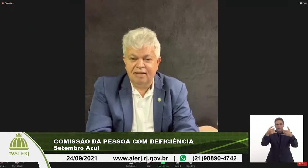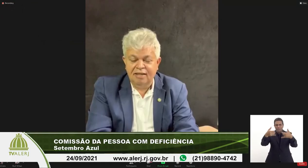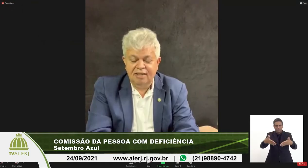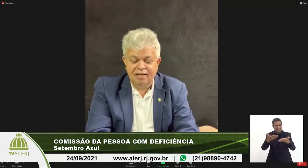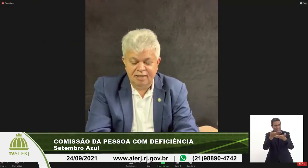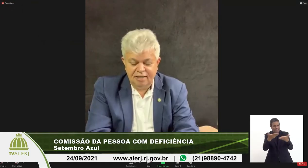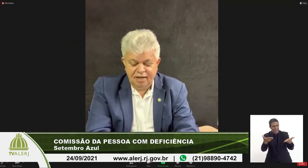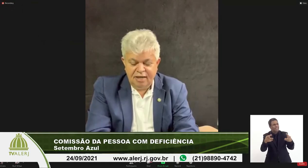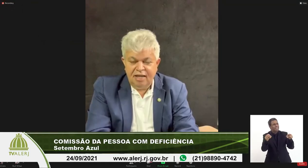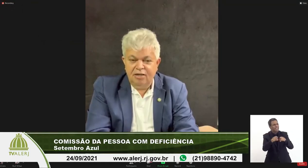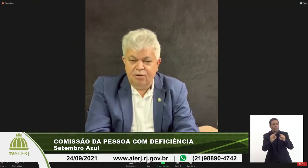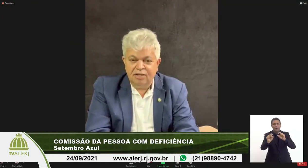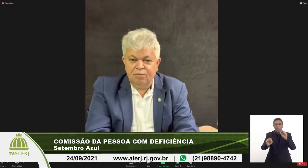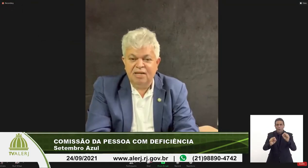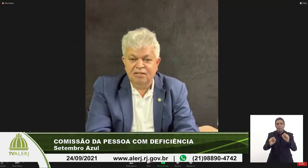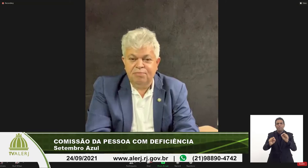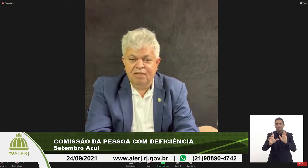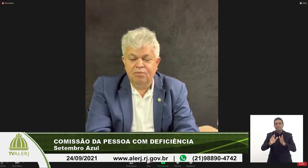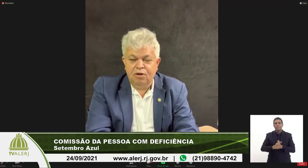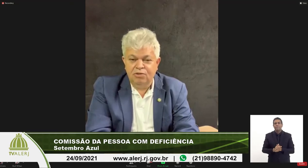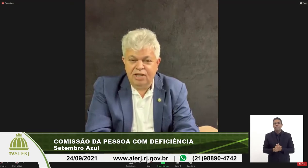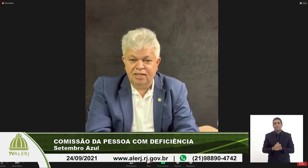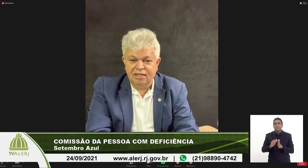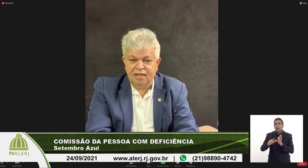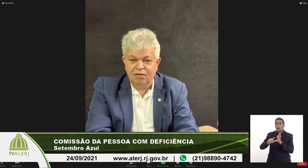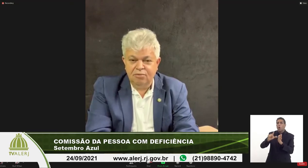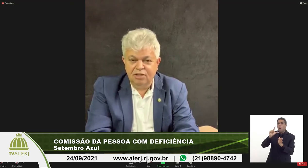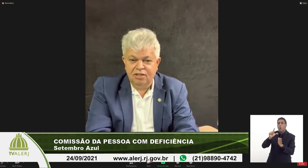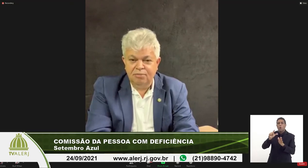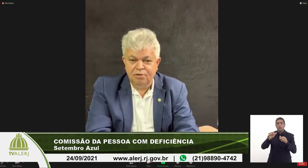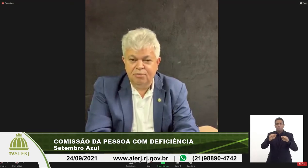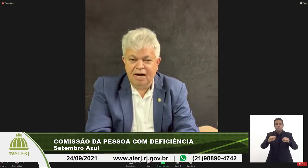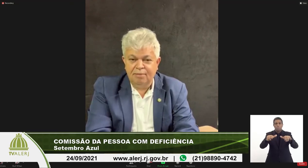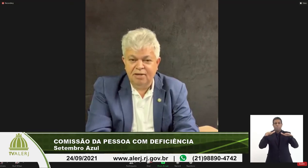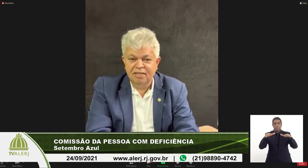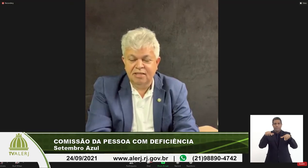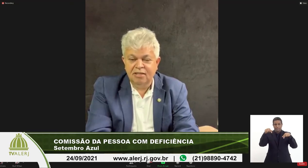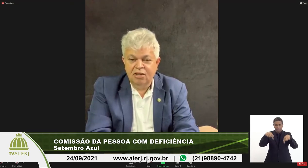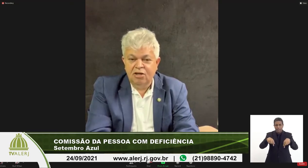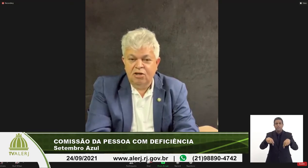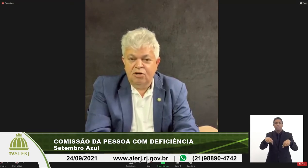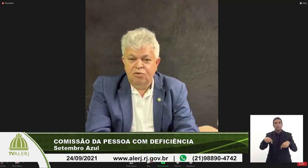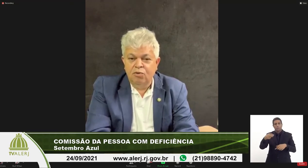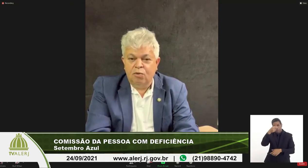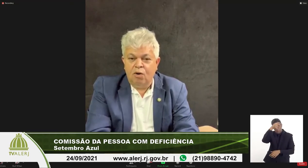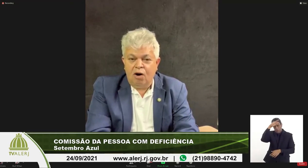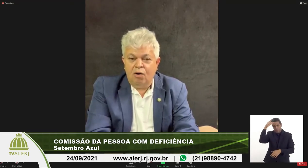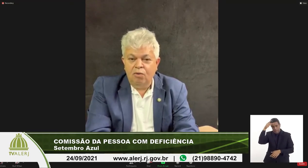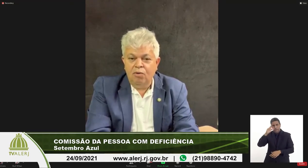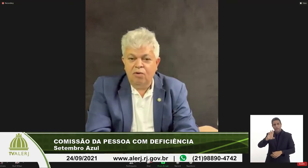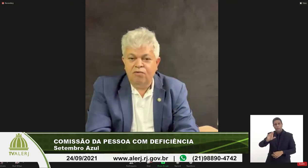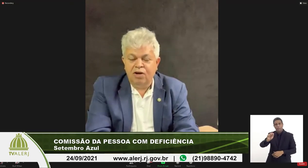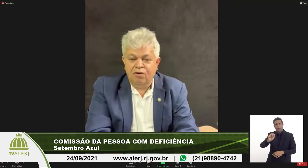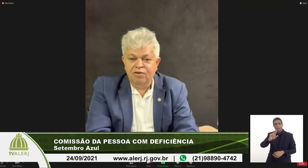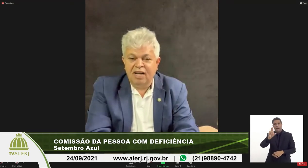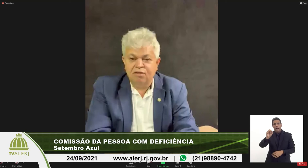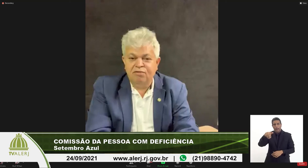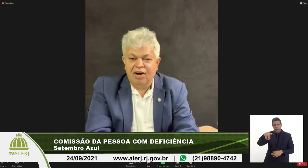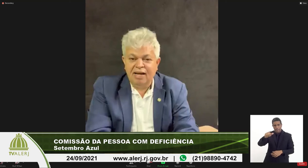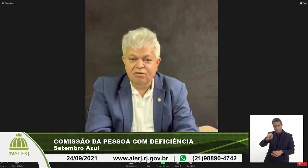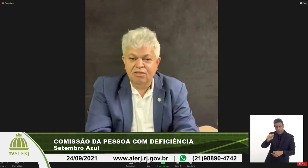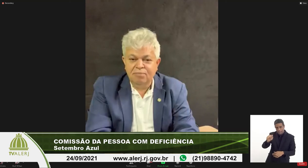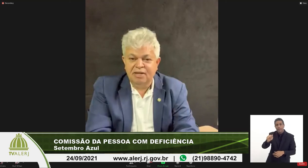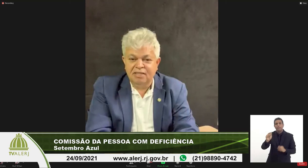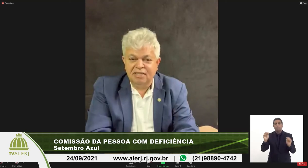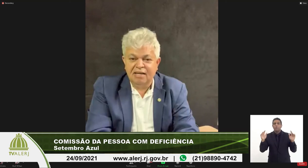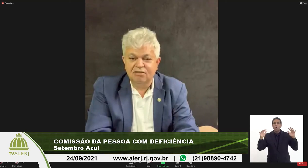falado aí ontem eu participei de uma audiência aqui no município de Barra Mansa no qual foi convidado